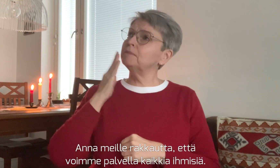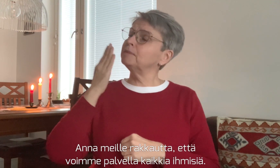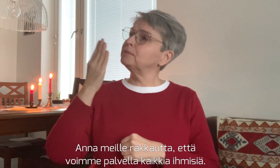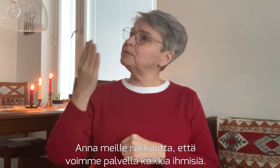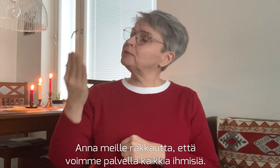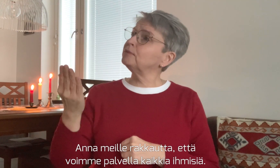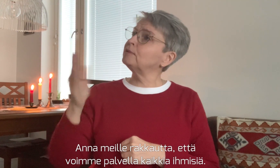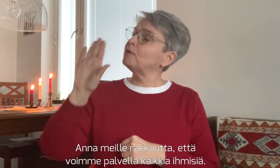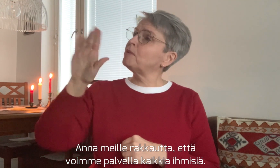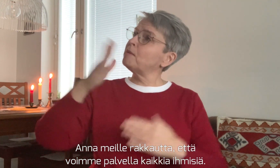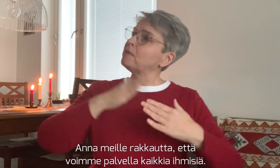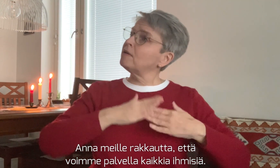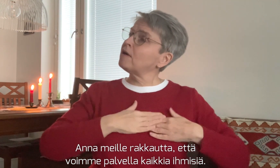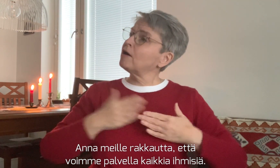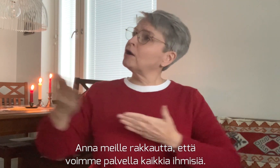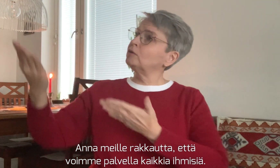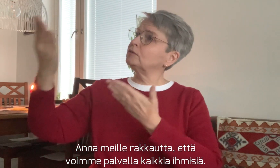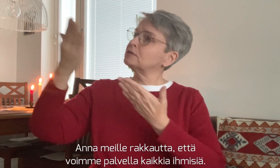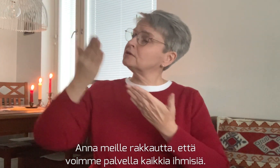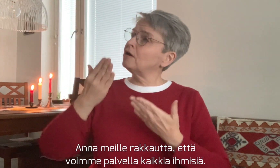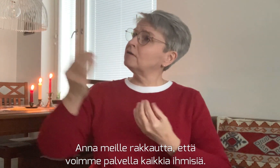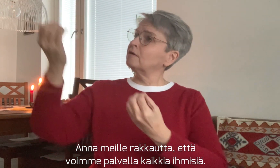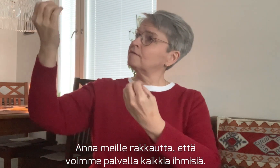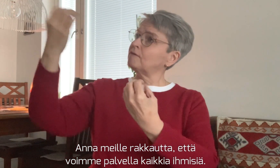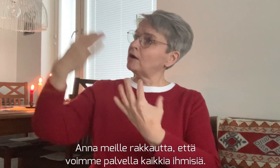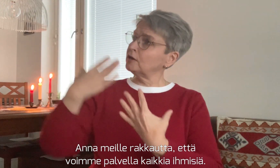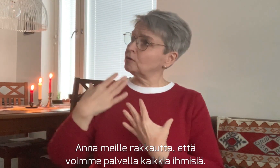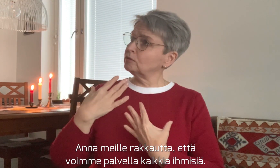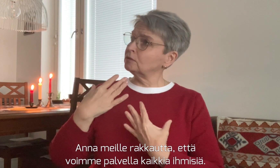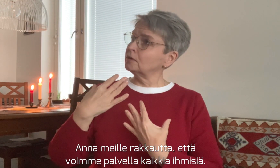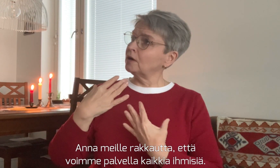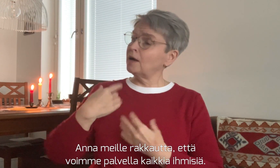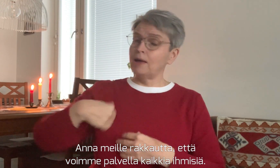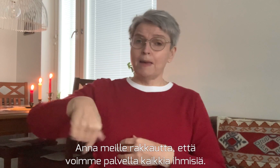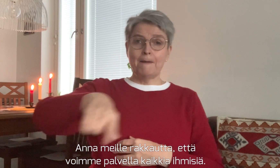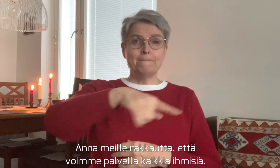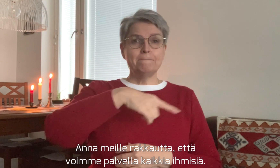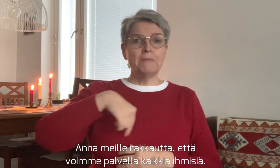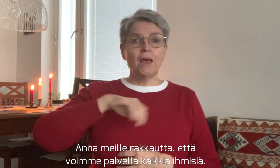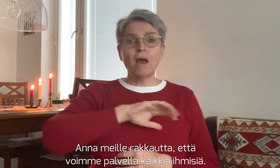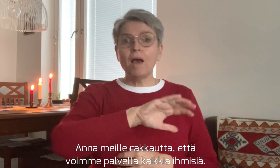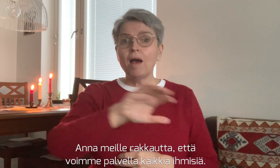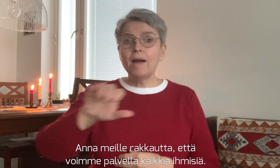Anna meille rakkautta, että voimme palvella kaikkia ihmisiä.